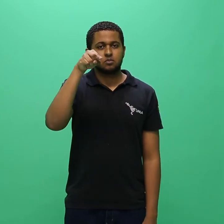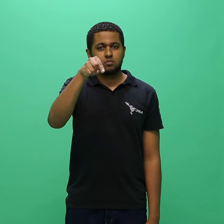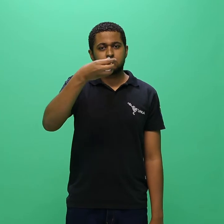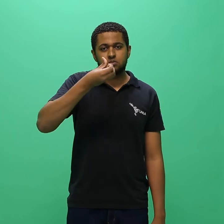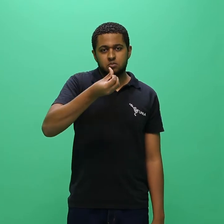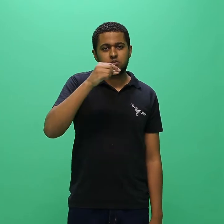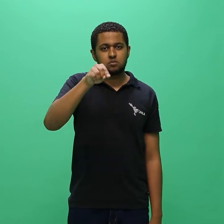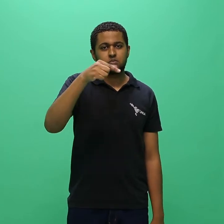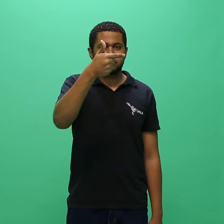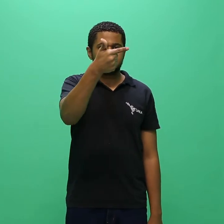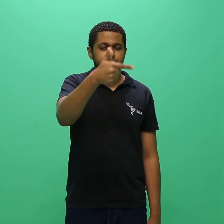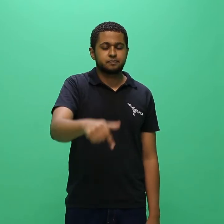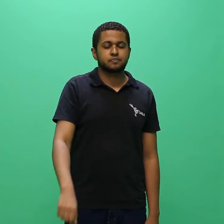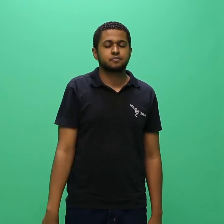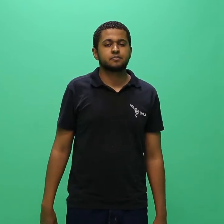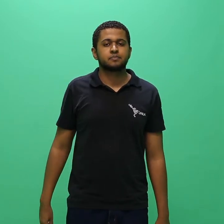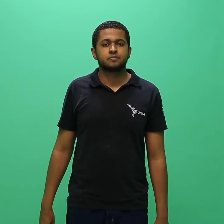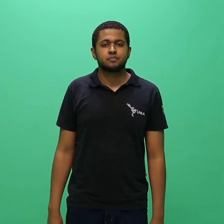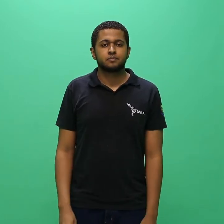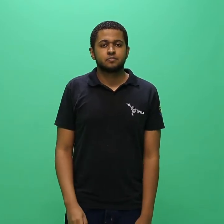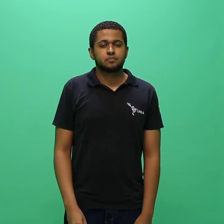3.6.2.